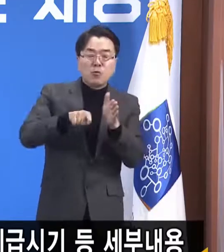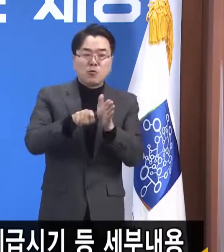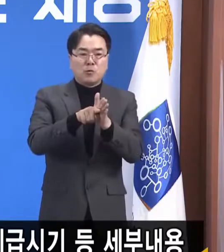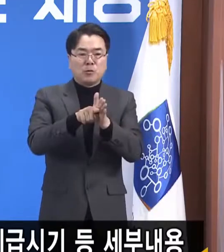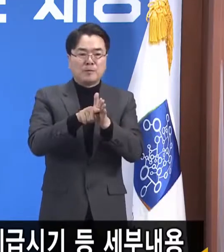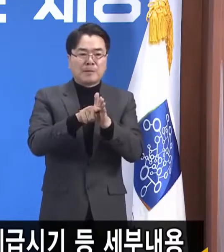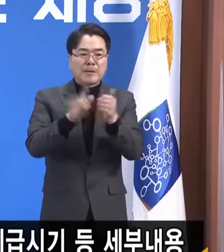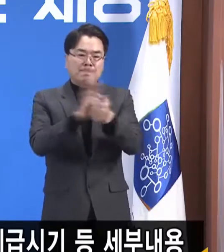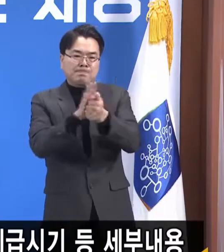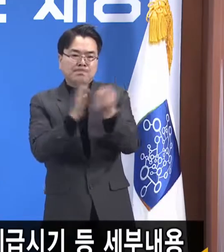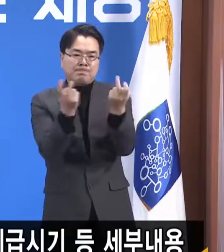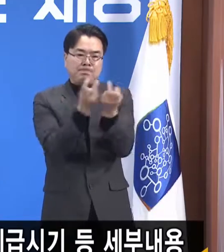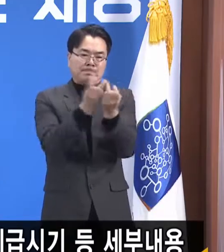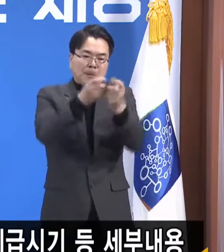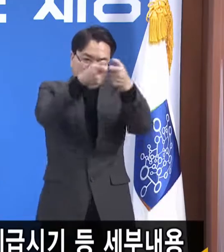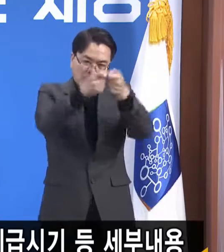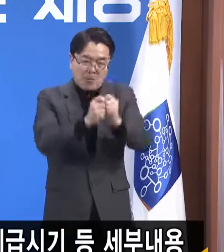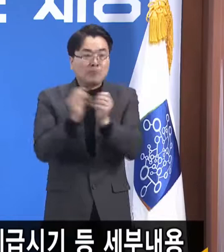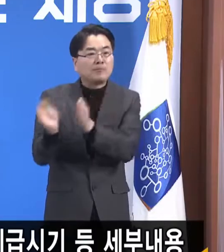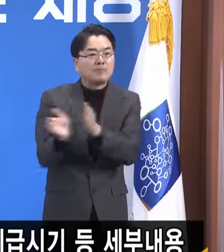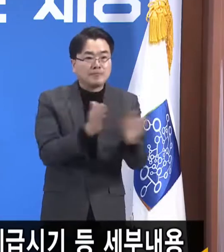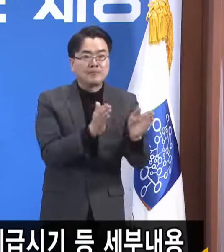꼼꼼하게 준비했습니다.